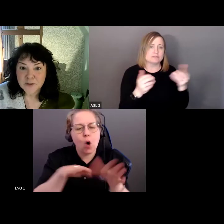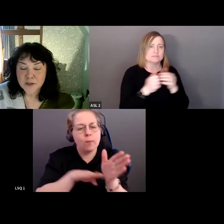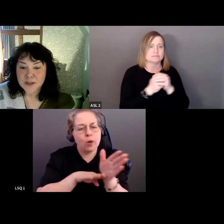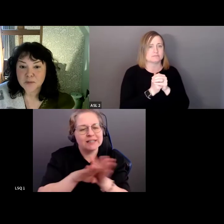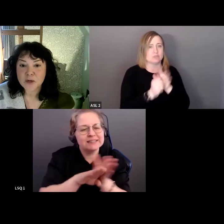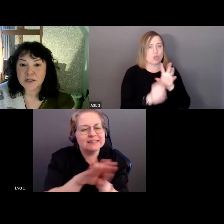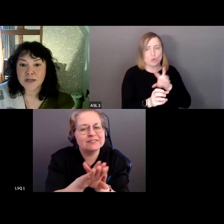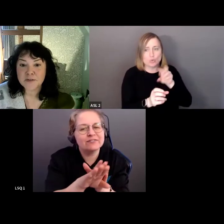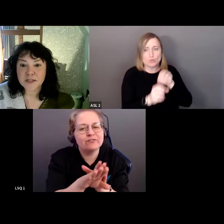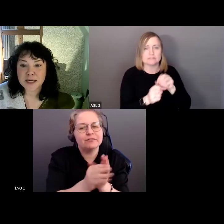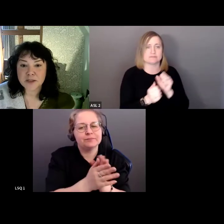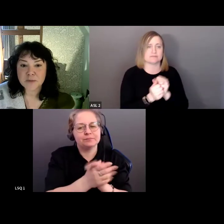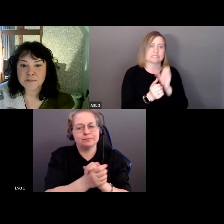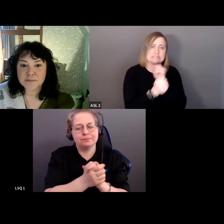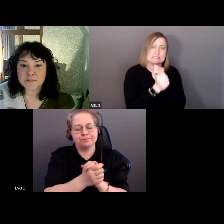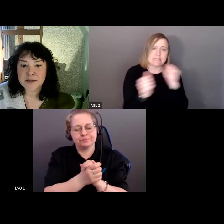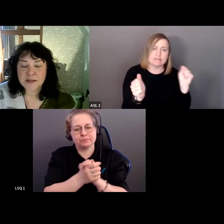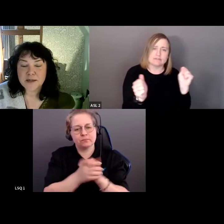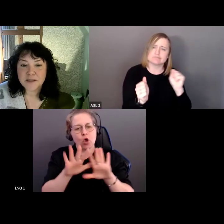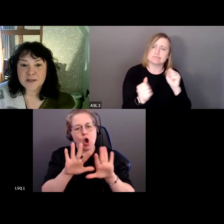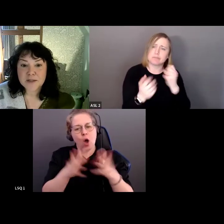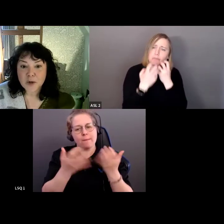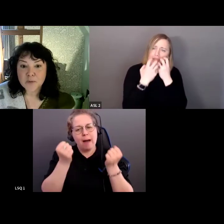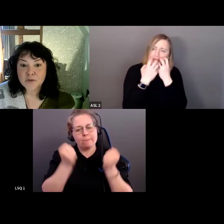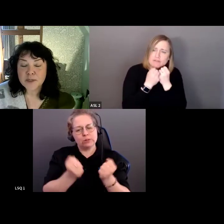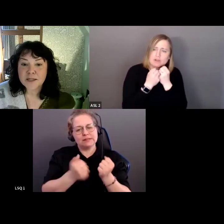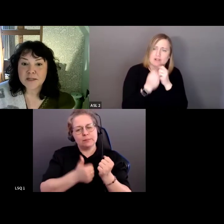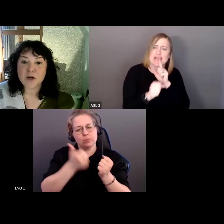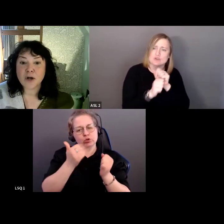être plus inclusif?